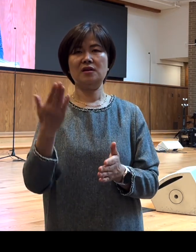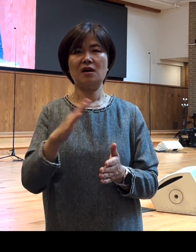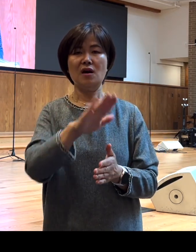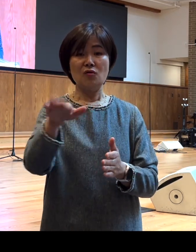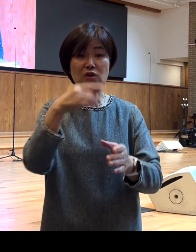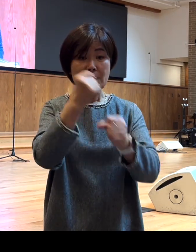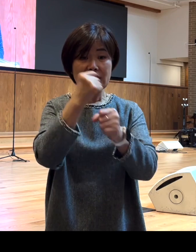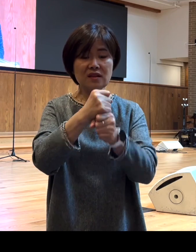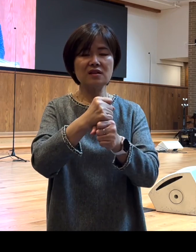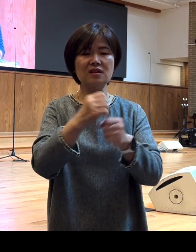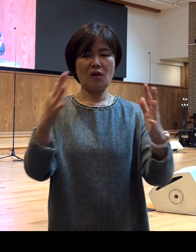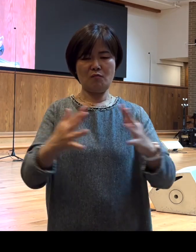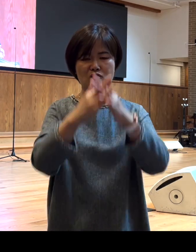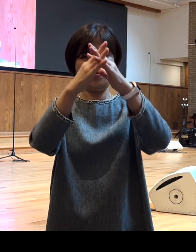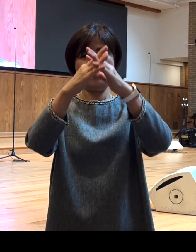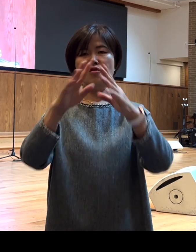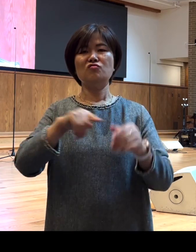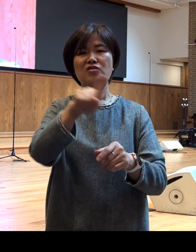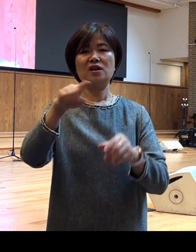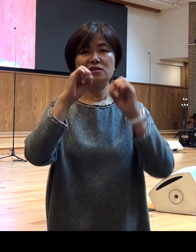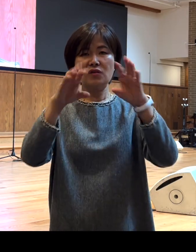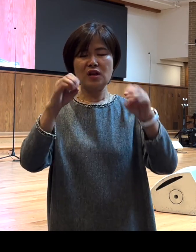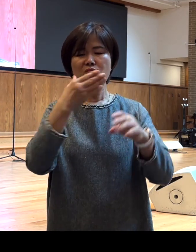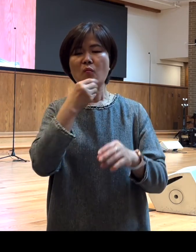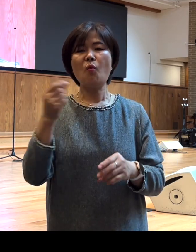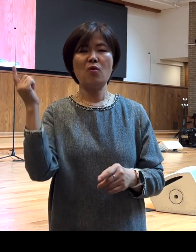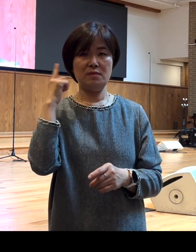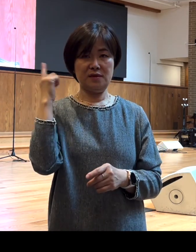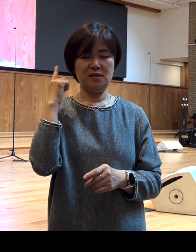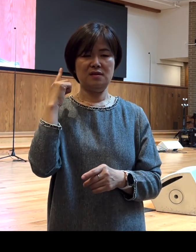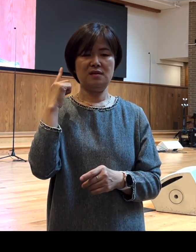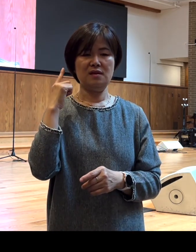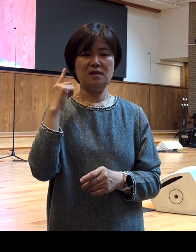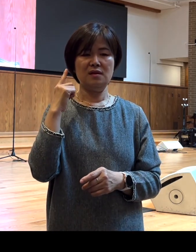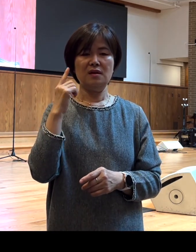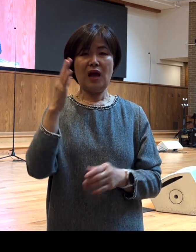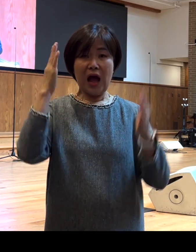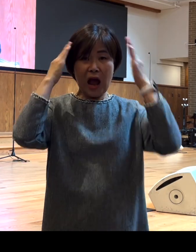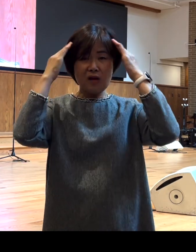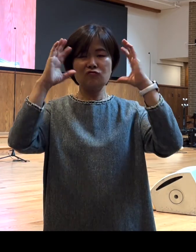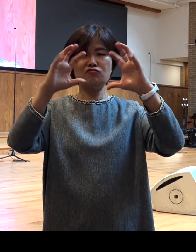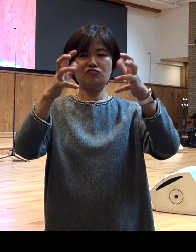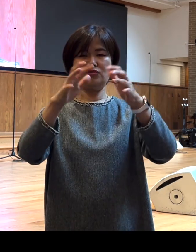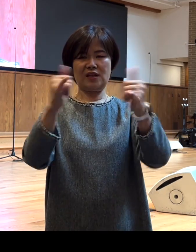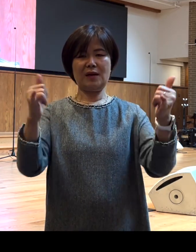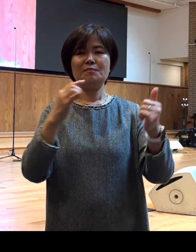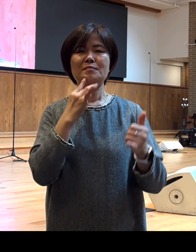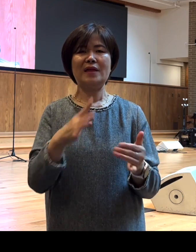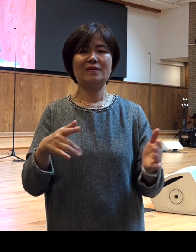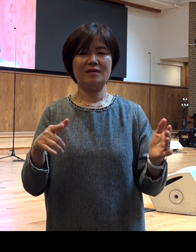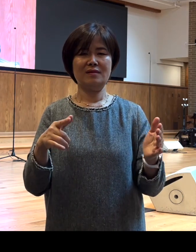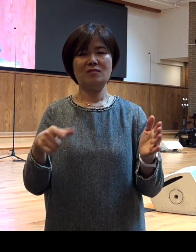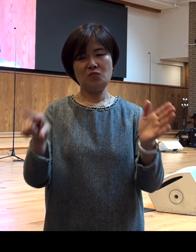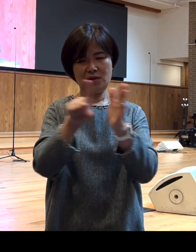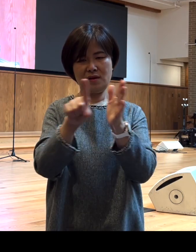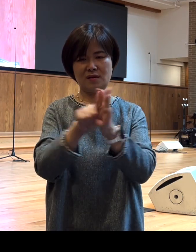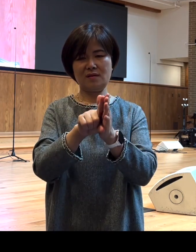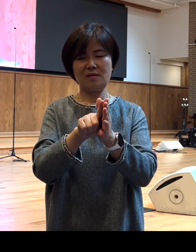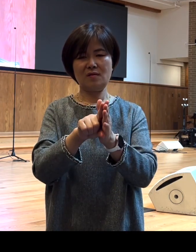건물 우리가 전하는 이 복음은요 한인들만을 위한 것이 아니라 우리 장년들만을